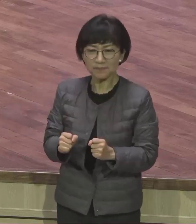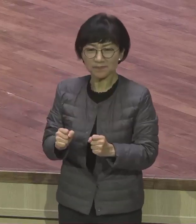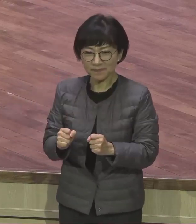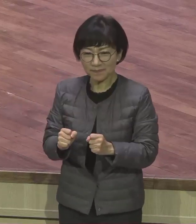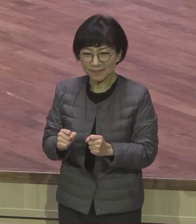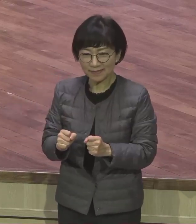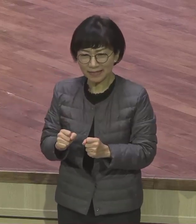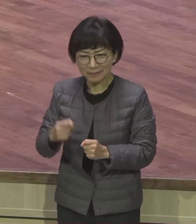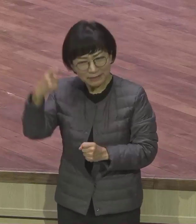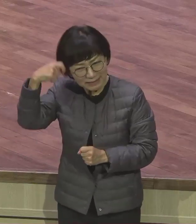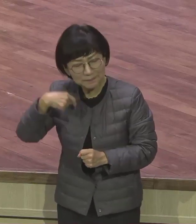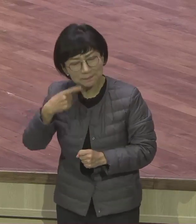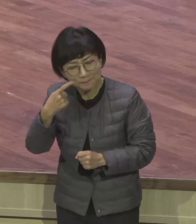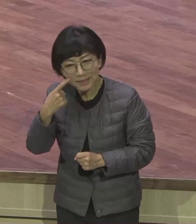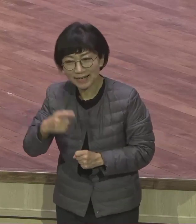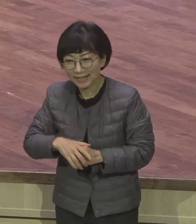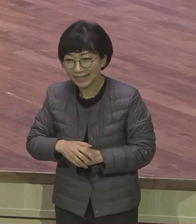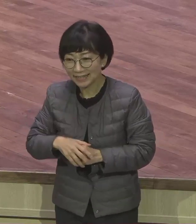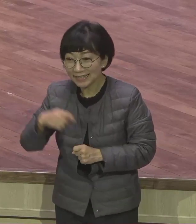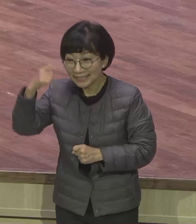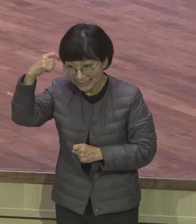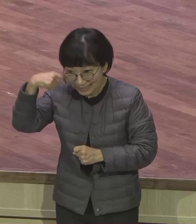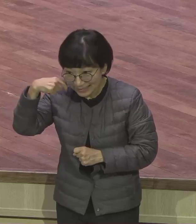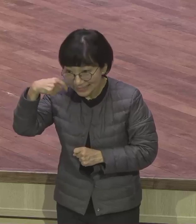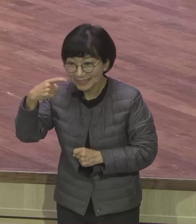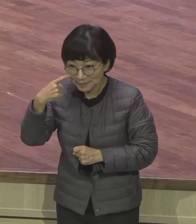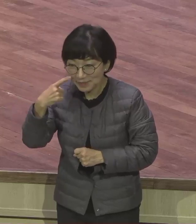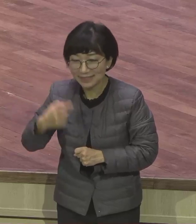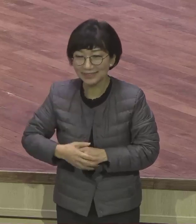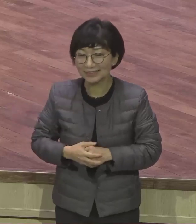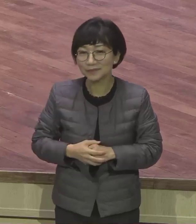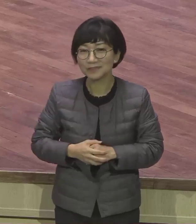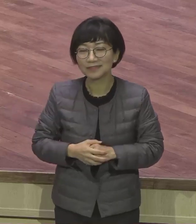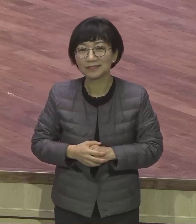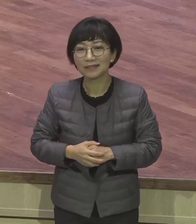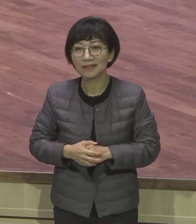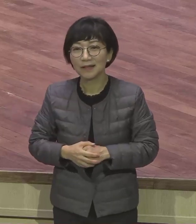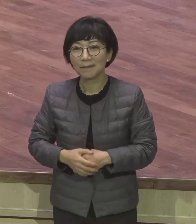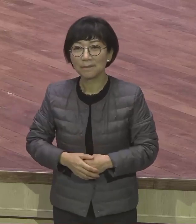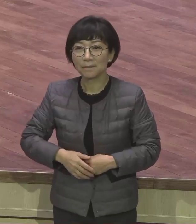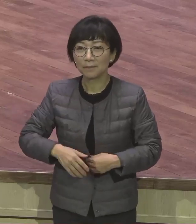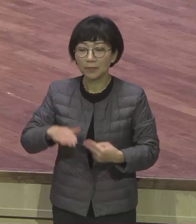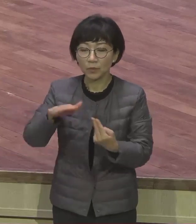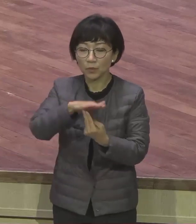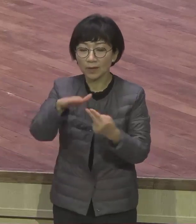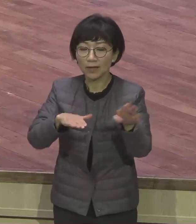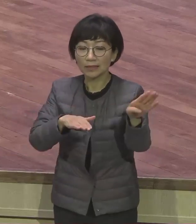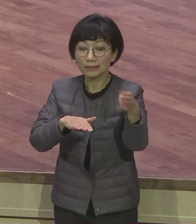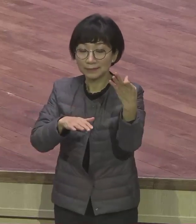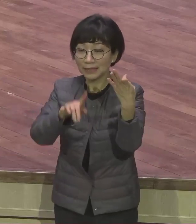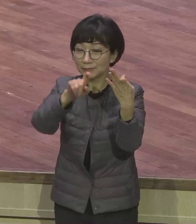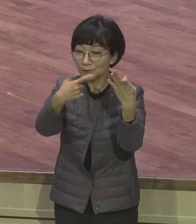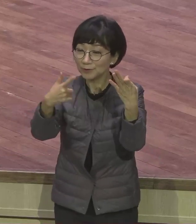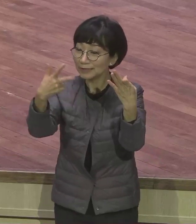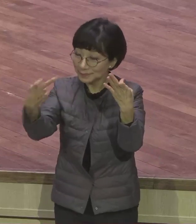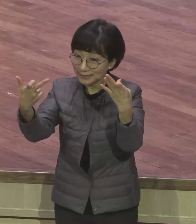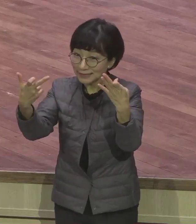느끼시 바랍니다 늦게 늦게 요한봉 14장 16주로 17주로 예수님께서 이